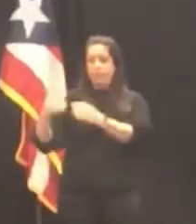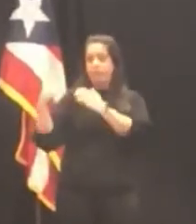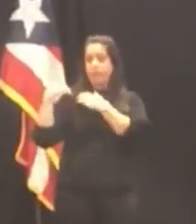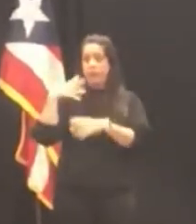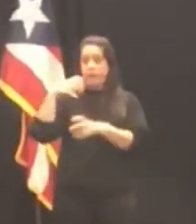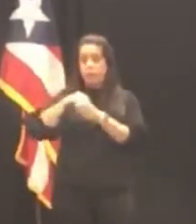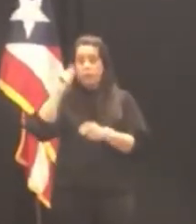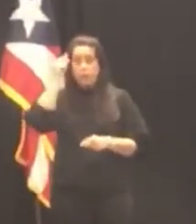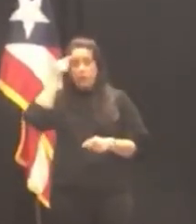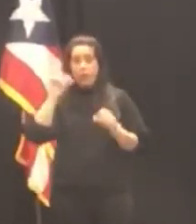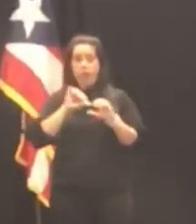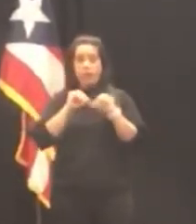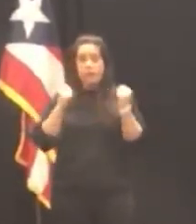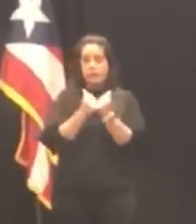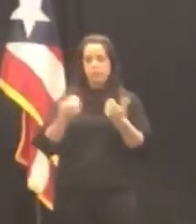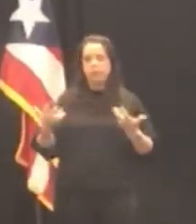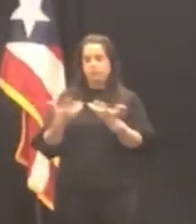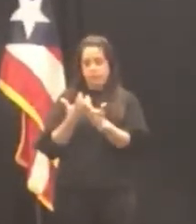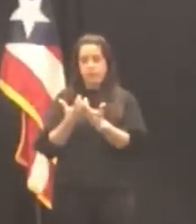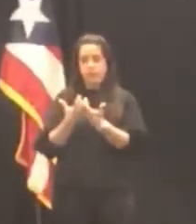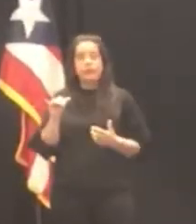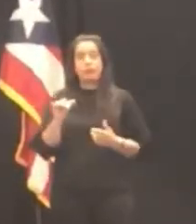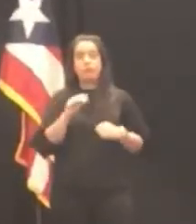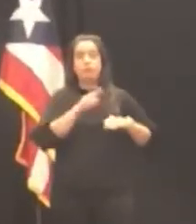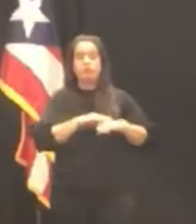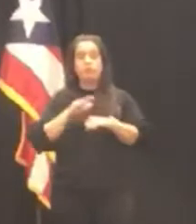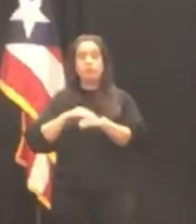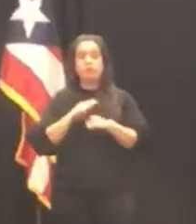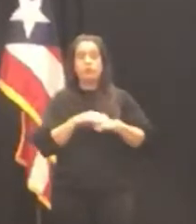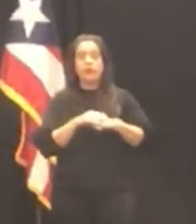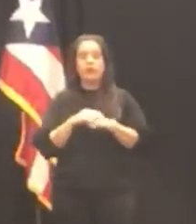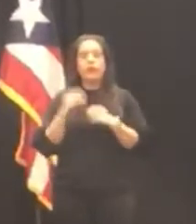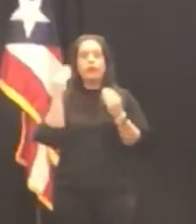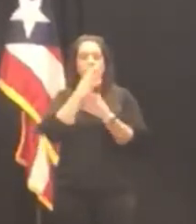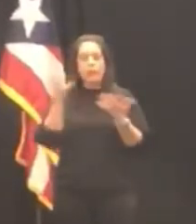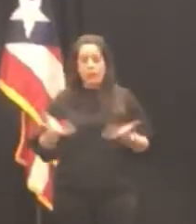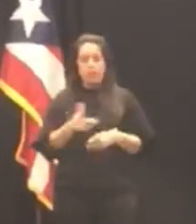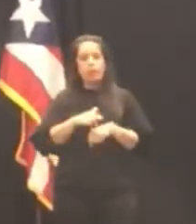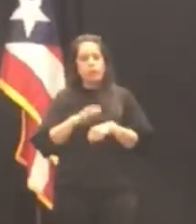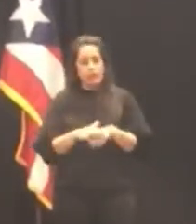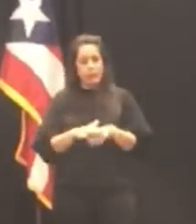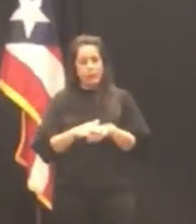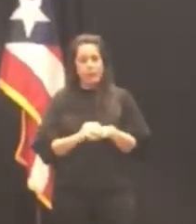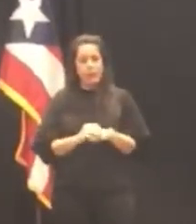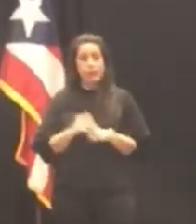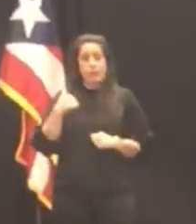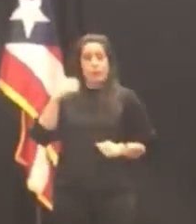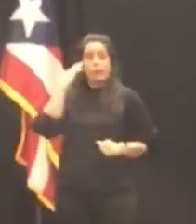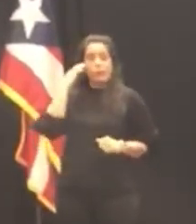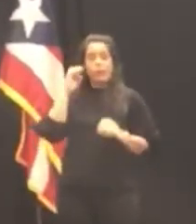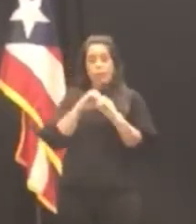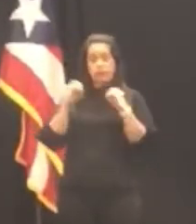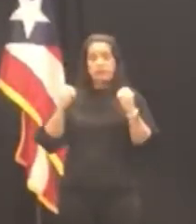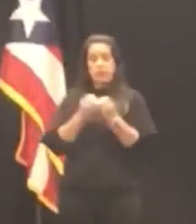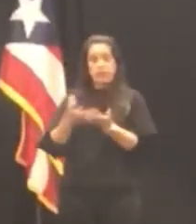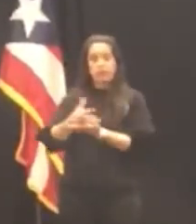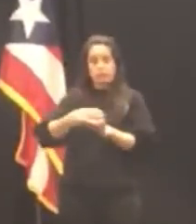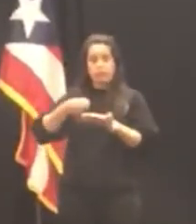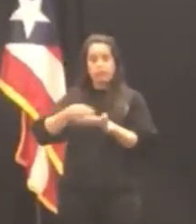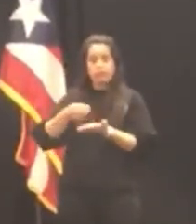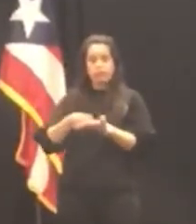y agencias intervenidas así como para el pueblo de Puerto Rico conozco la oficina del contralor